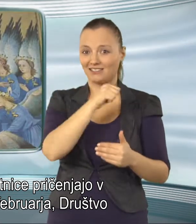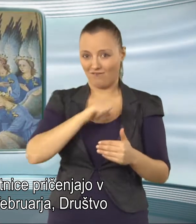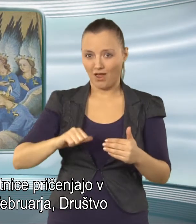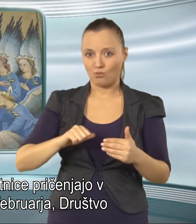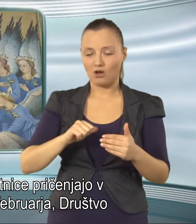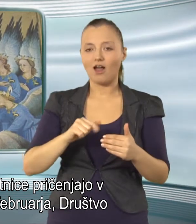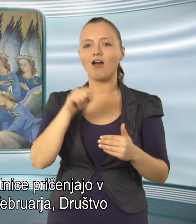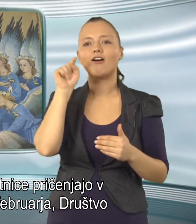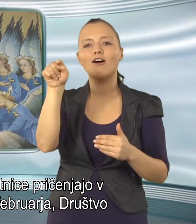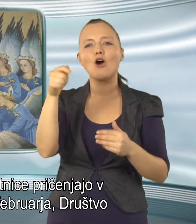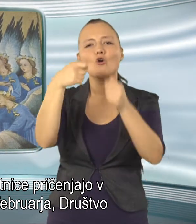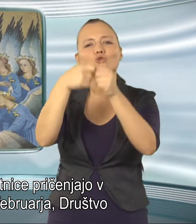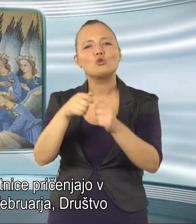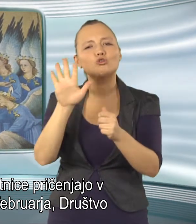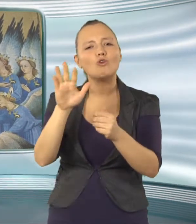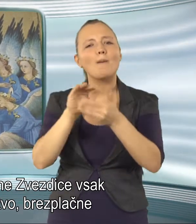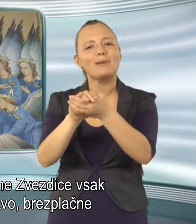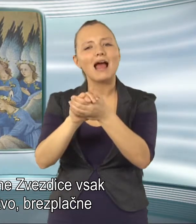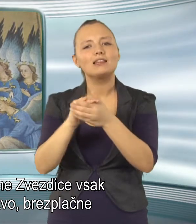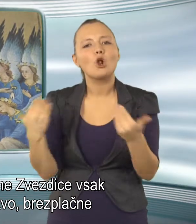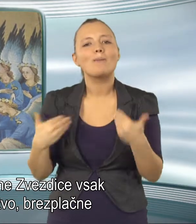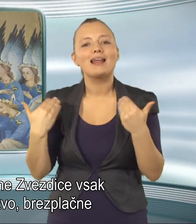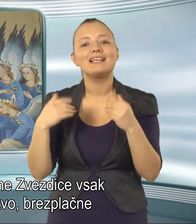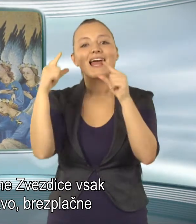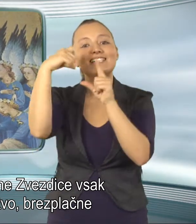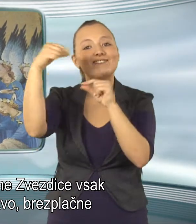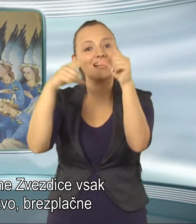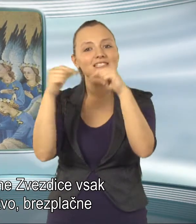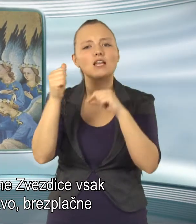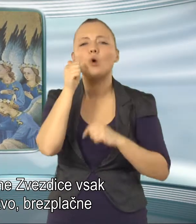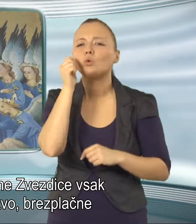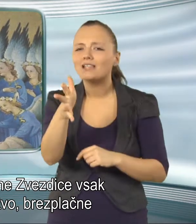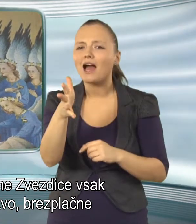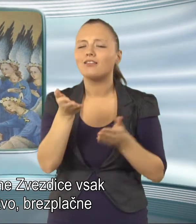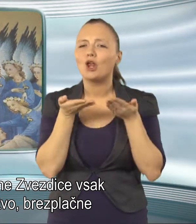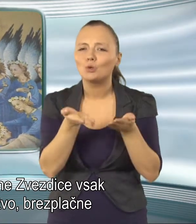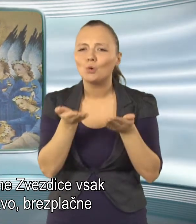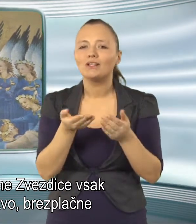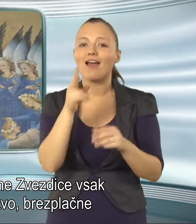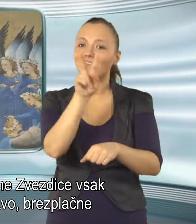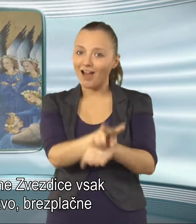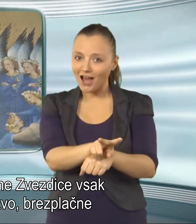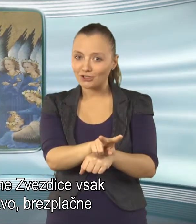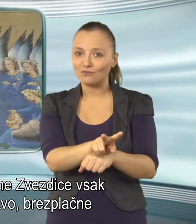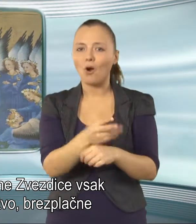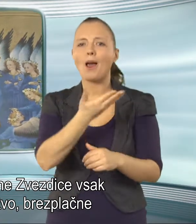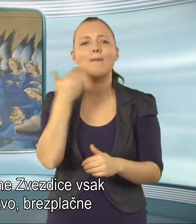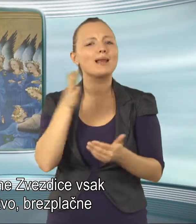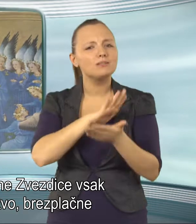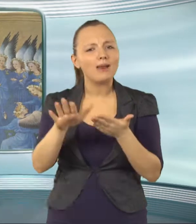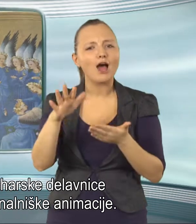vsak dan v divarstvo, brezplačne ustvarjalne in kuharske delavnice ter delavnice računalniške animacije.